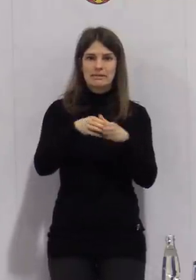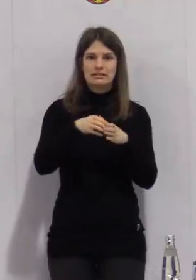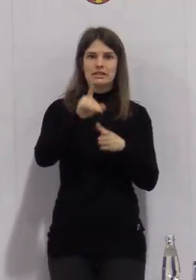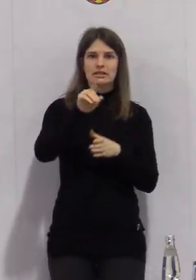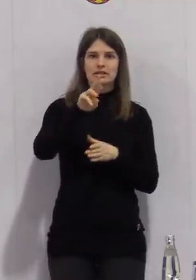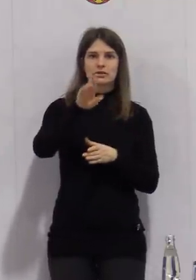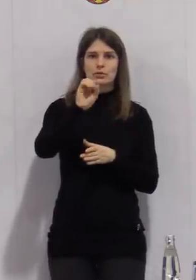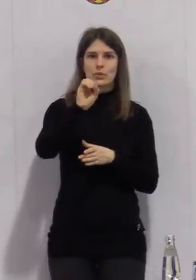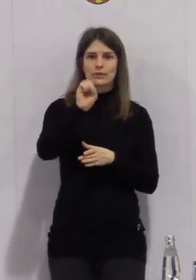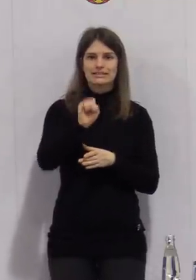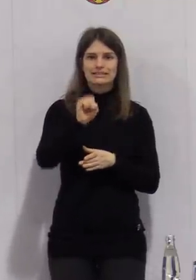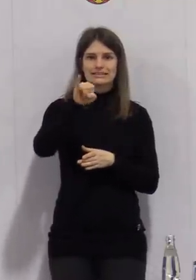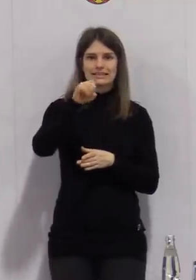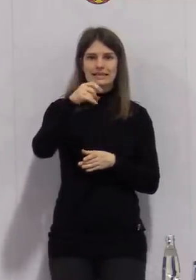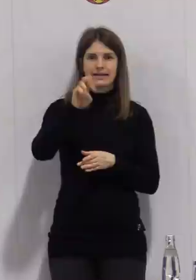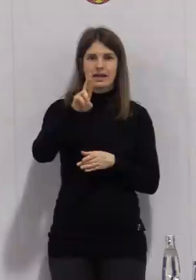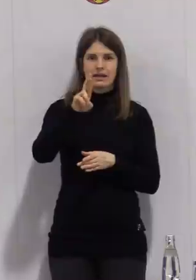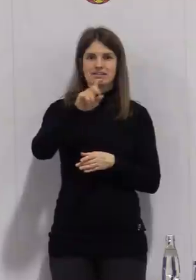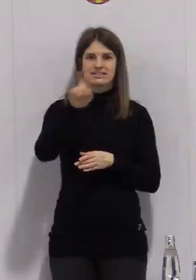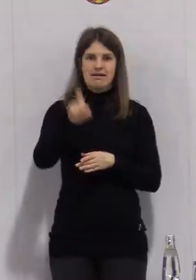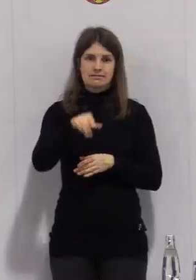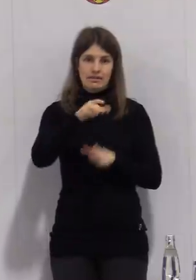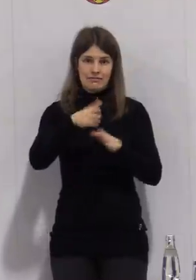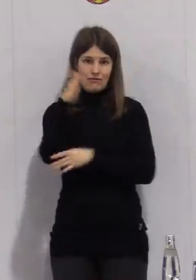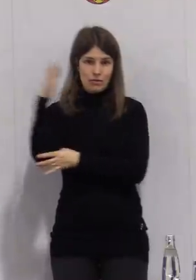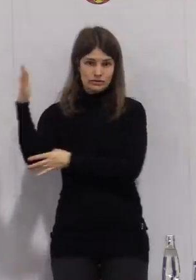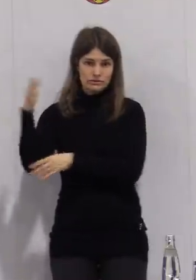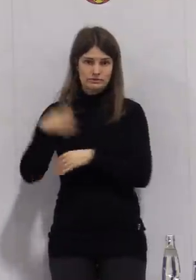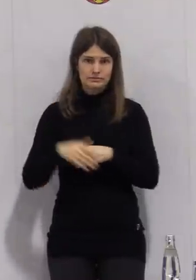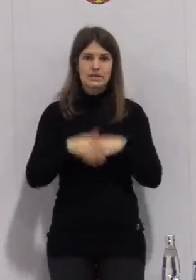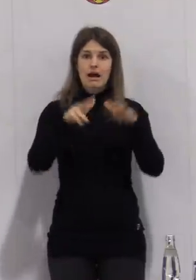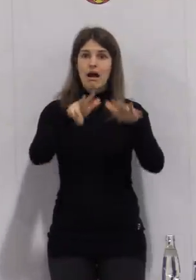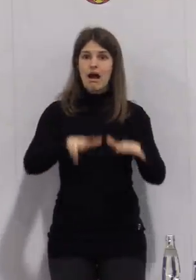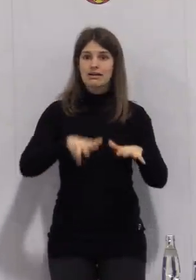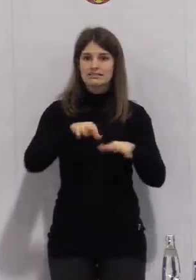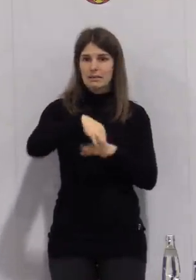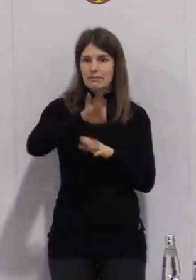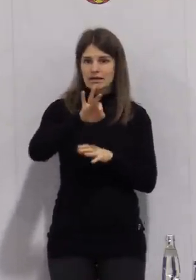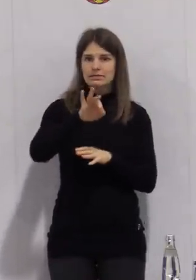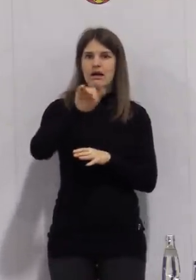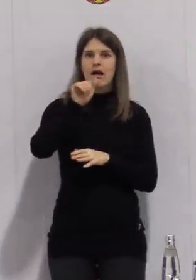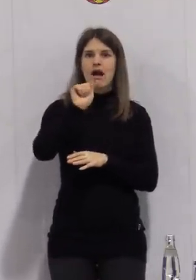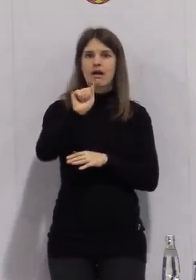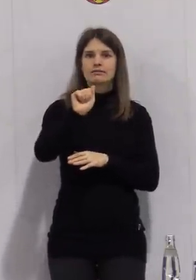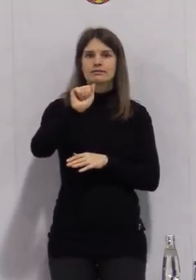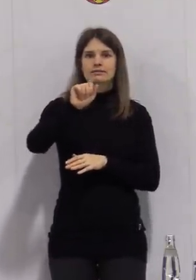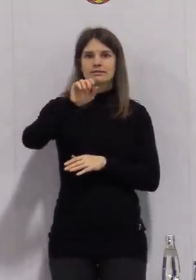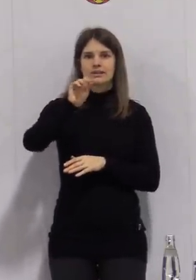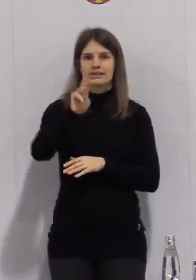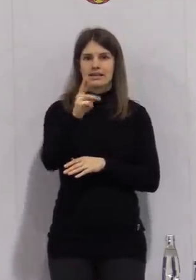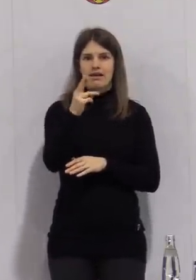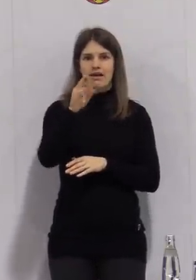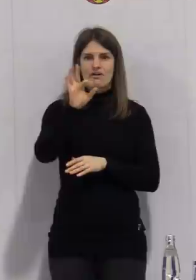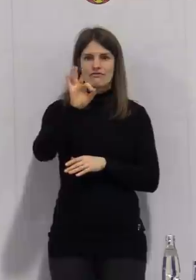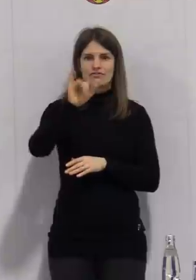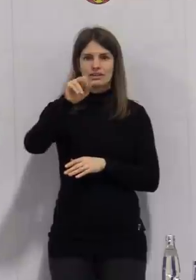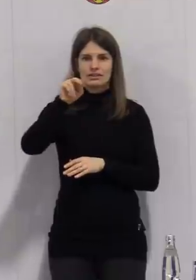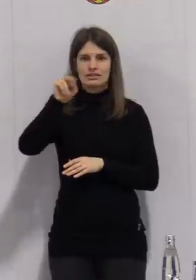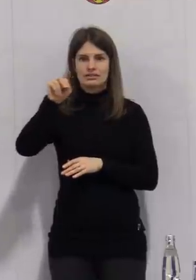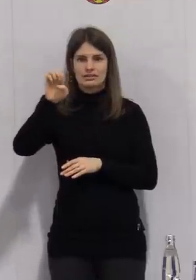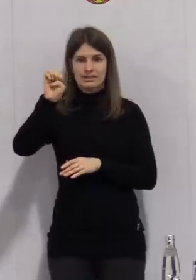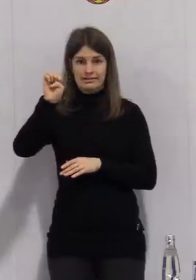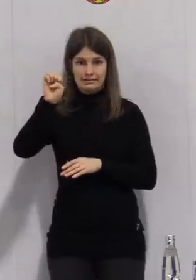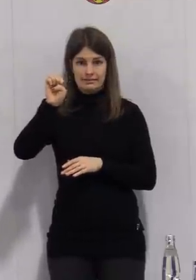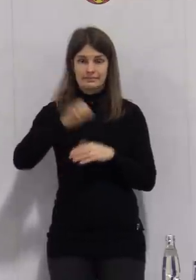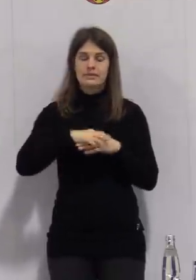-Forst. Am 18. März in der Verbandsgemeinde An-der-Finne. Und ab 22.